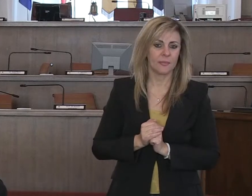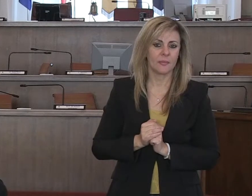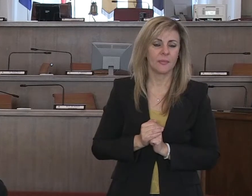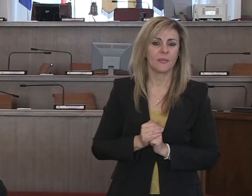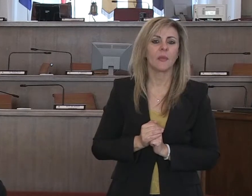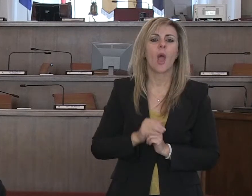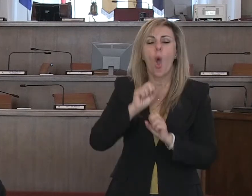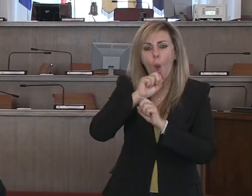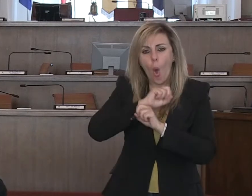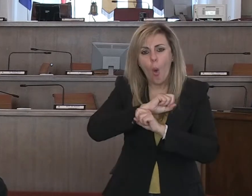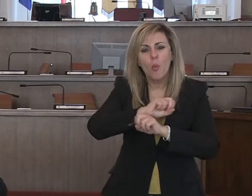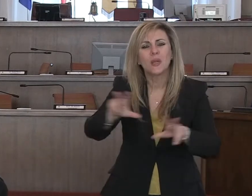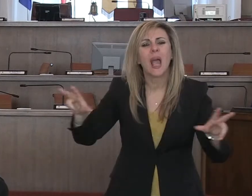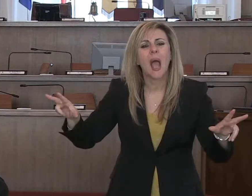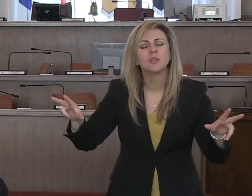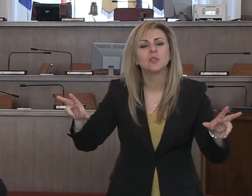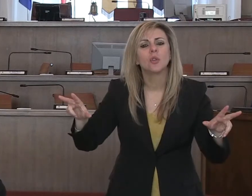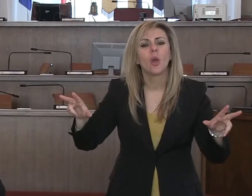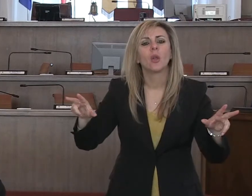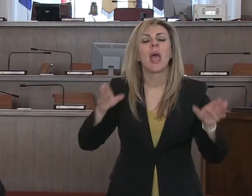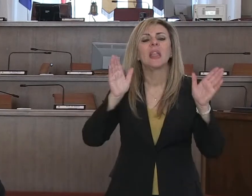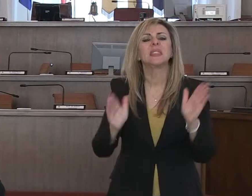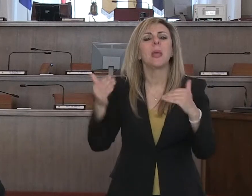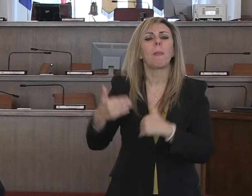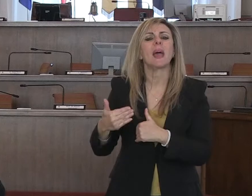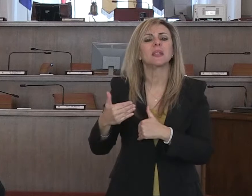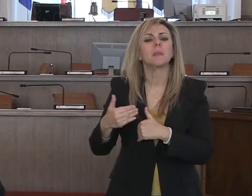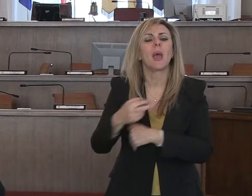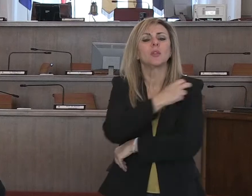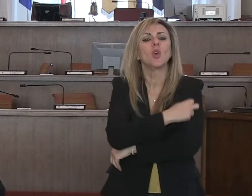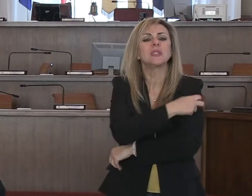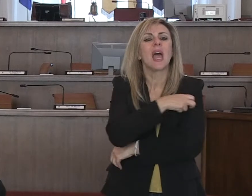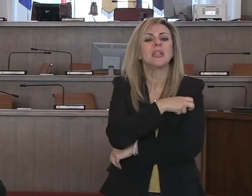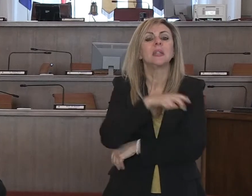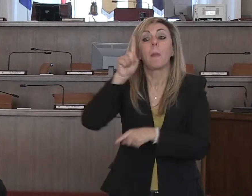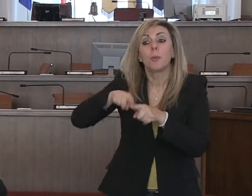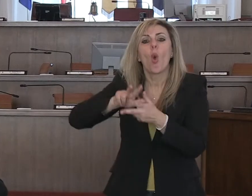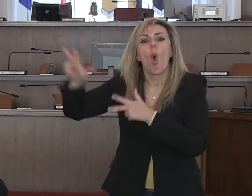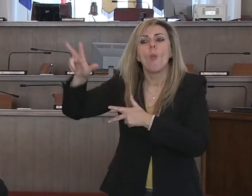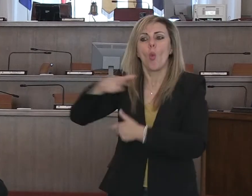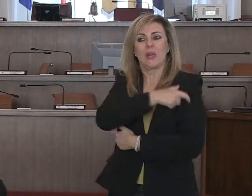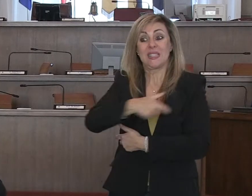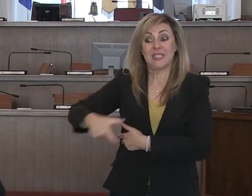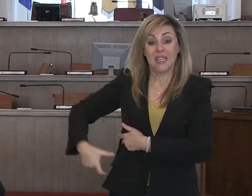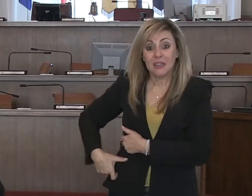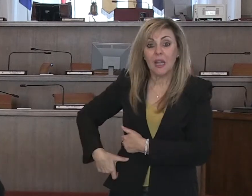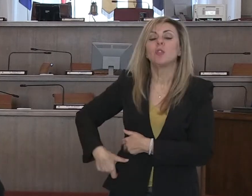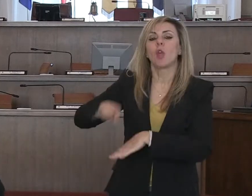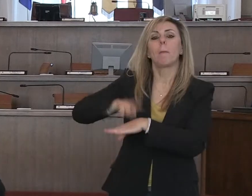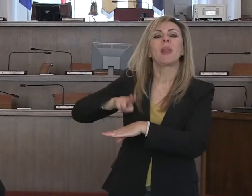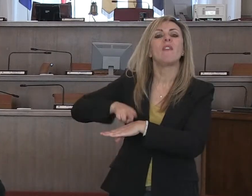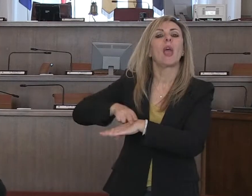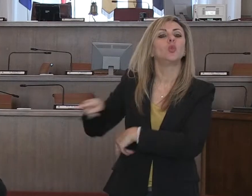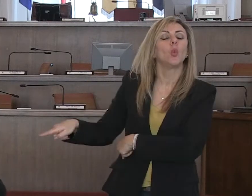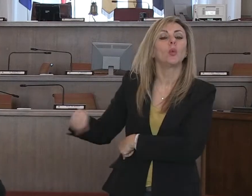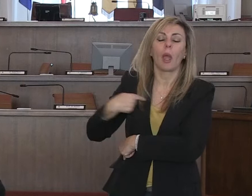meglio la comunicazione tra i Dipartimenti Sanità e i Comuni, i Sindaci, la Prefettura. Vi